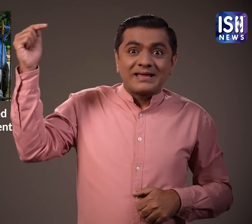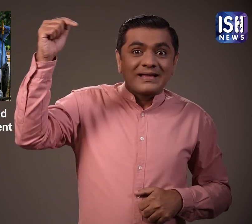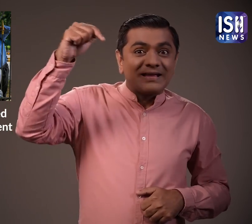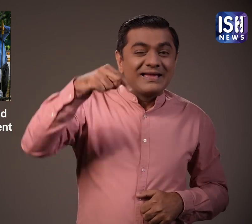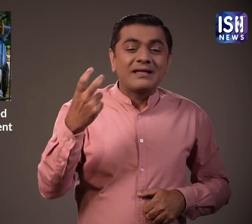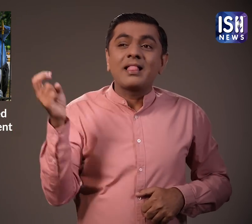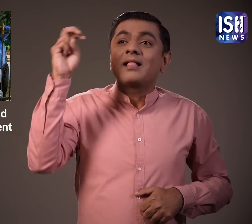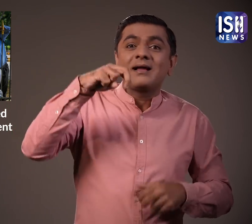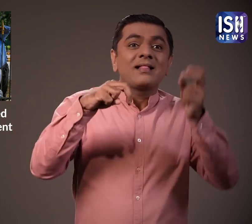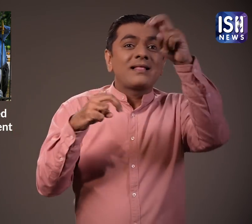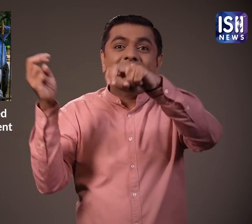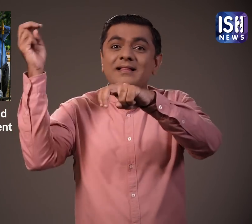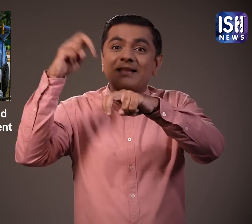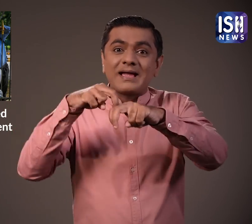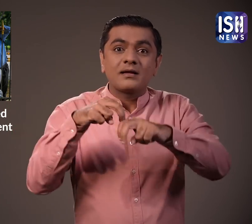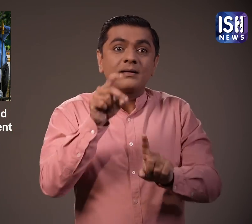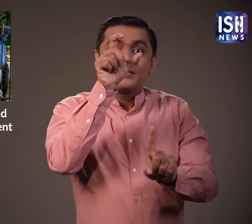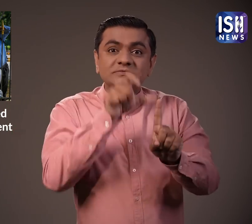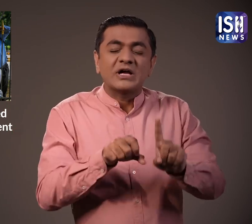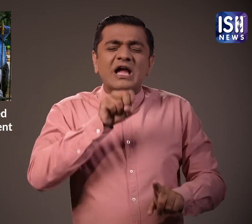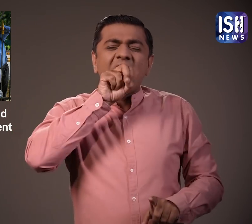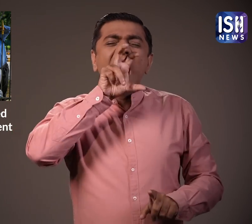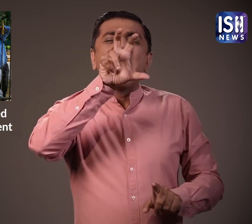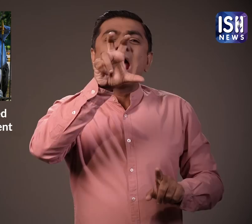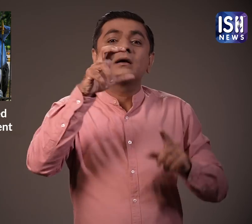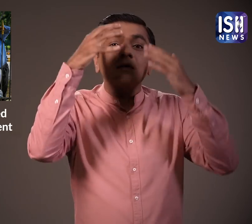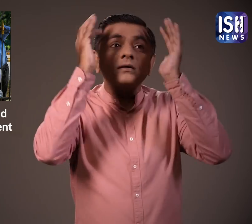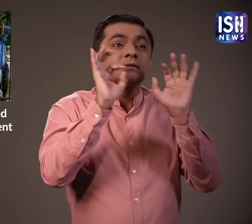बंदर को देखते ही यह लोग लंगूर की आवाज निकालने लगेंगे